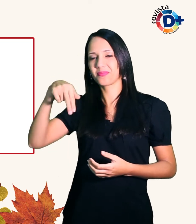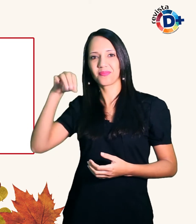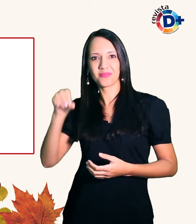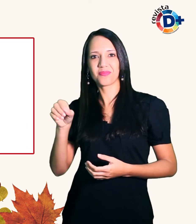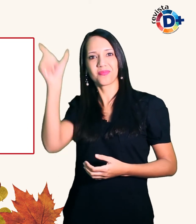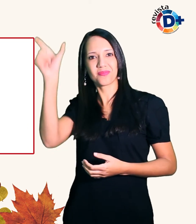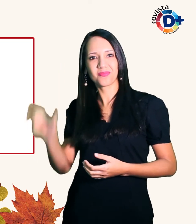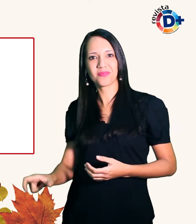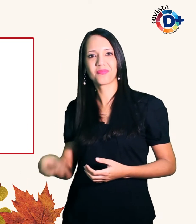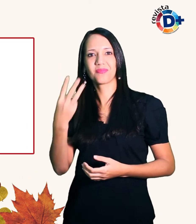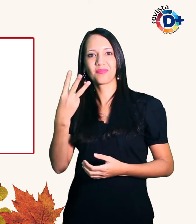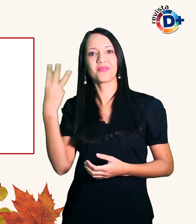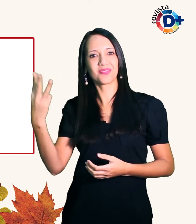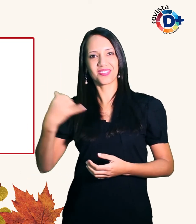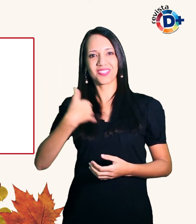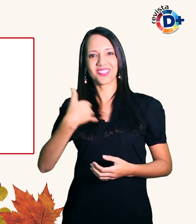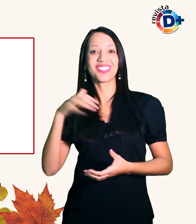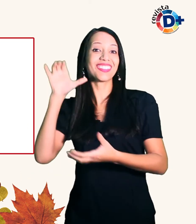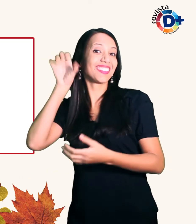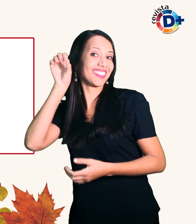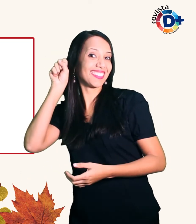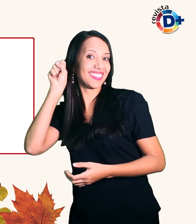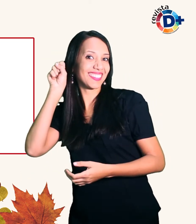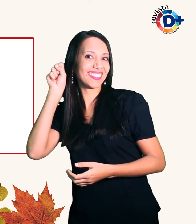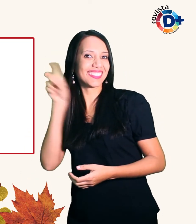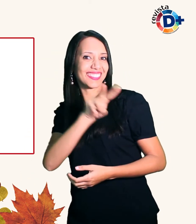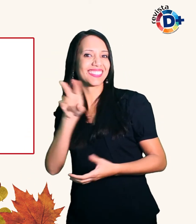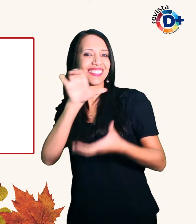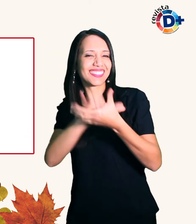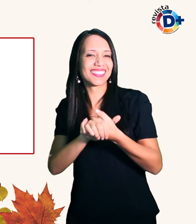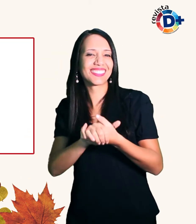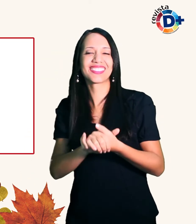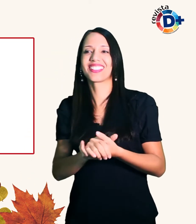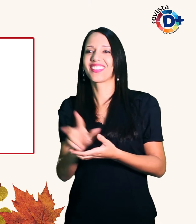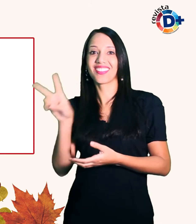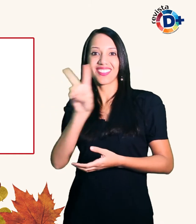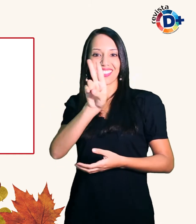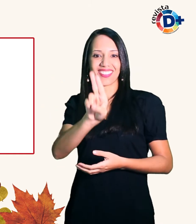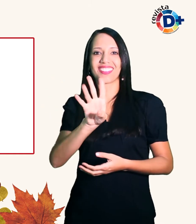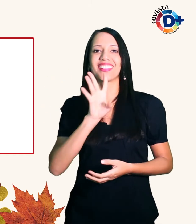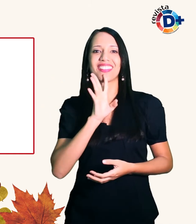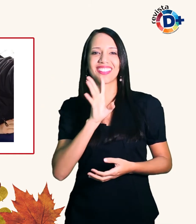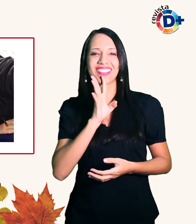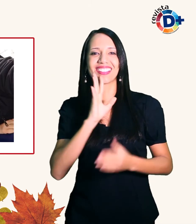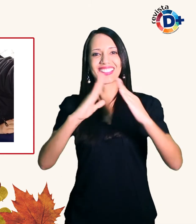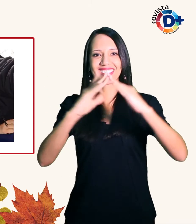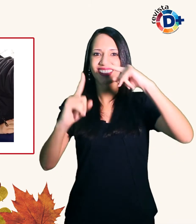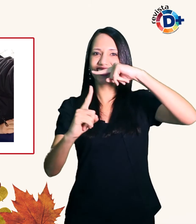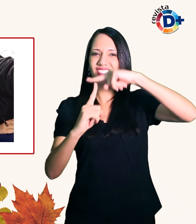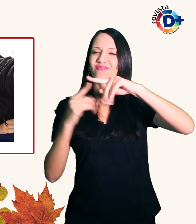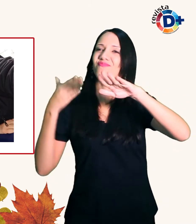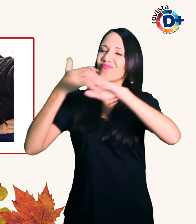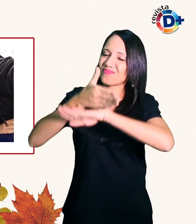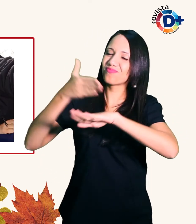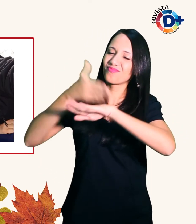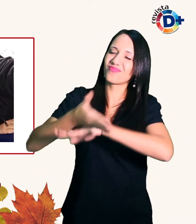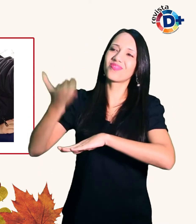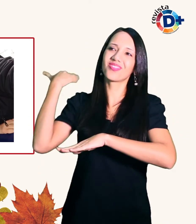Eles se conheceram na igreja que frequentavam quando ela era adolescente Na